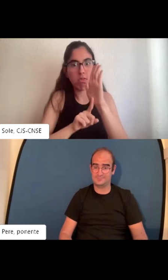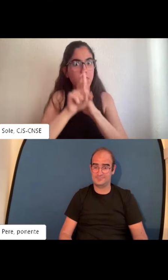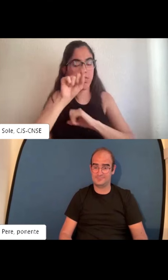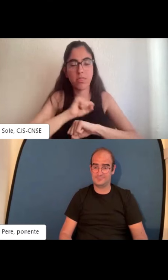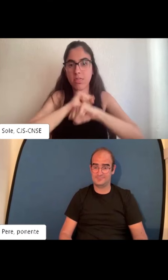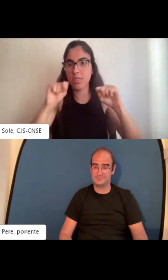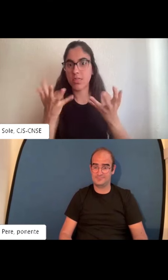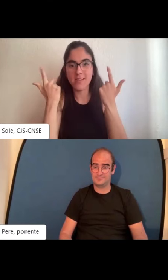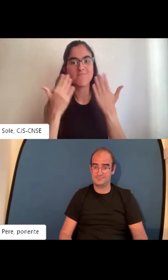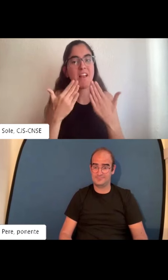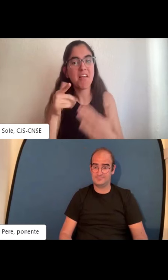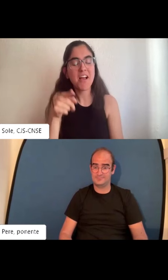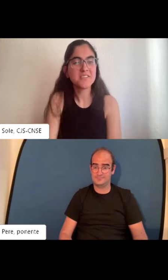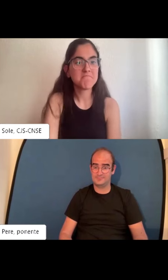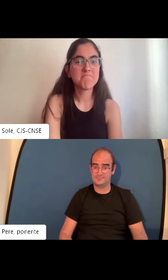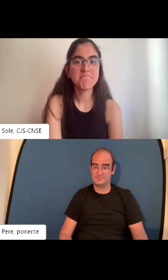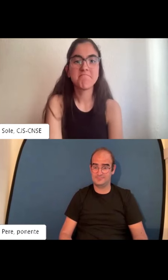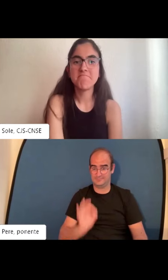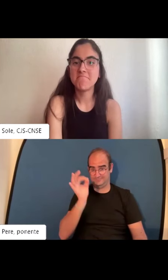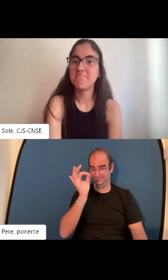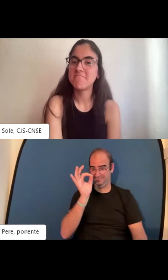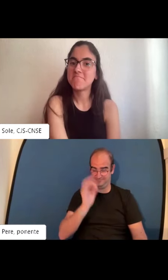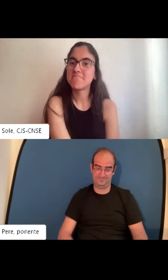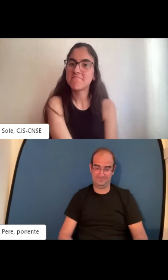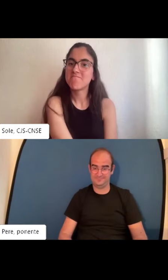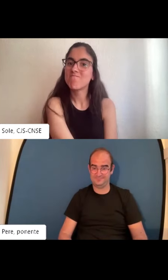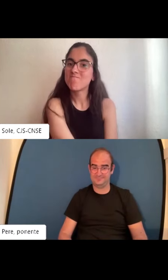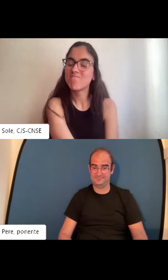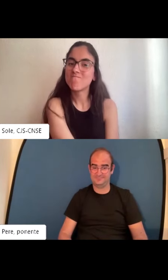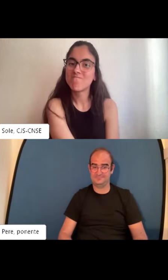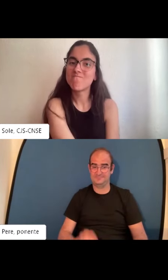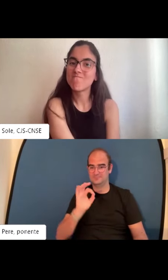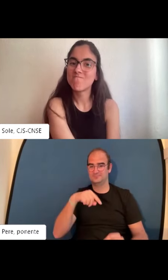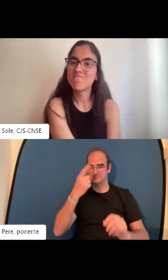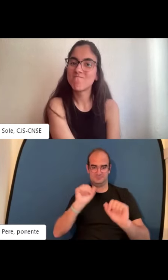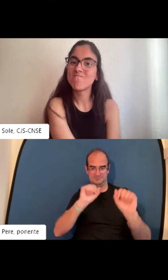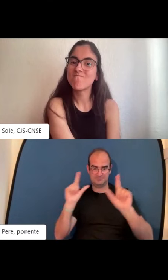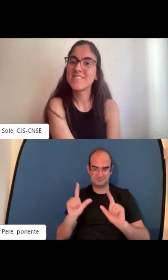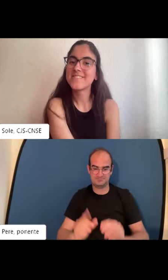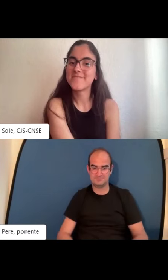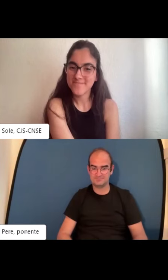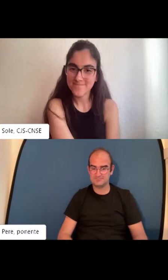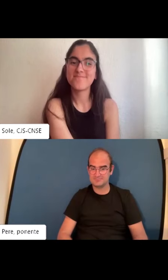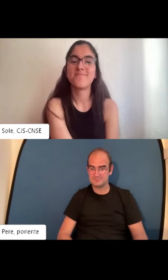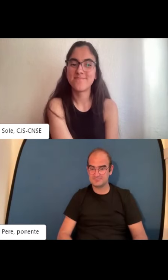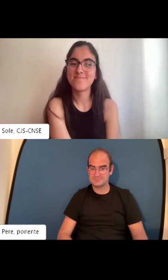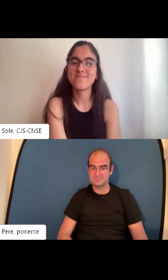trabajamos y colaboramos y eso nos hace desarrollar nuestro trabajo de manera mucho más eficaz y hábil.